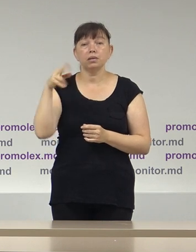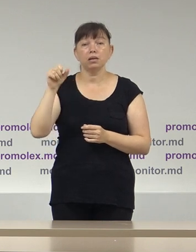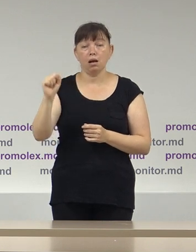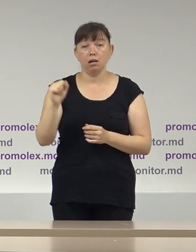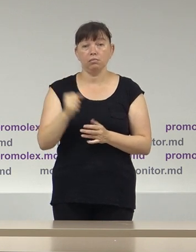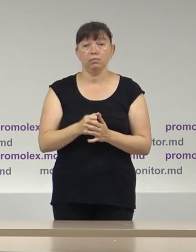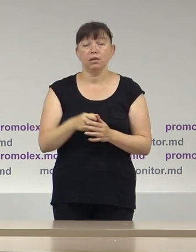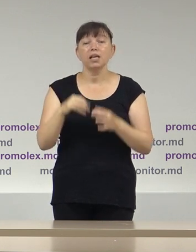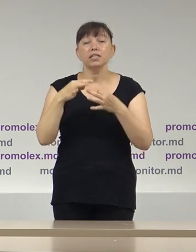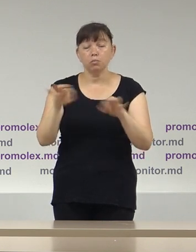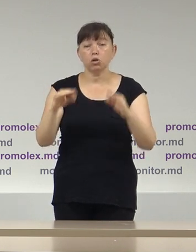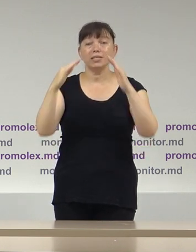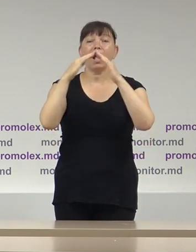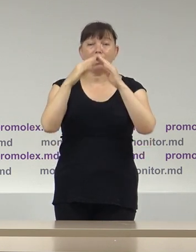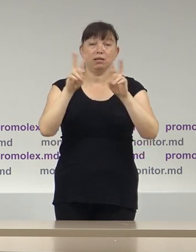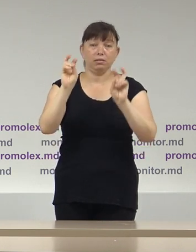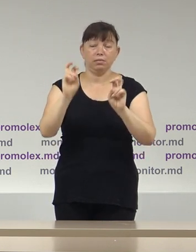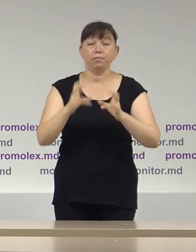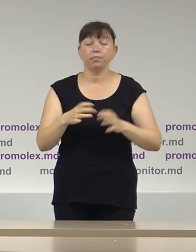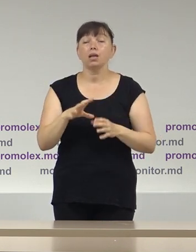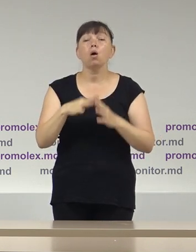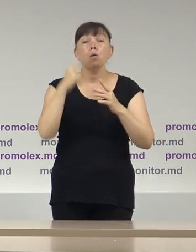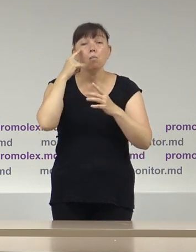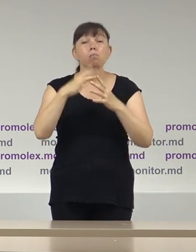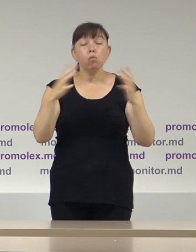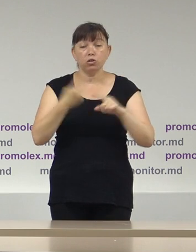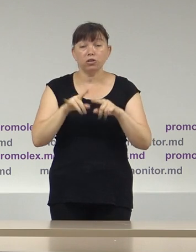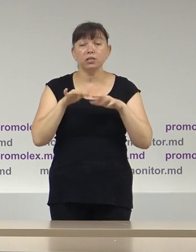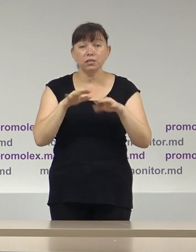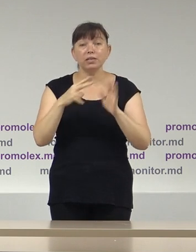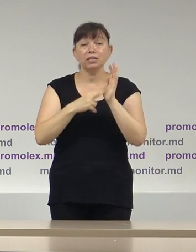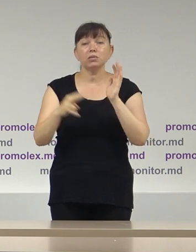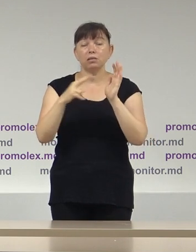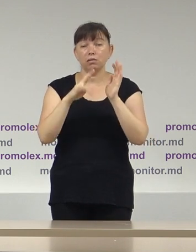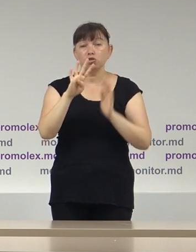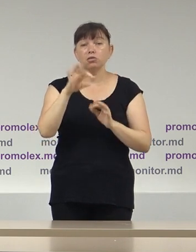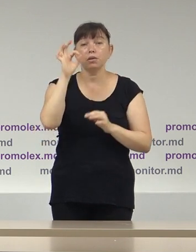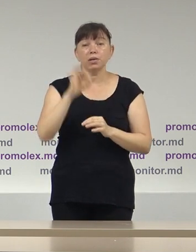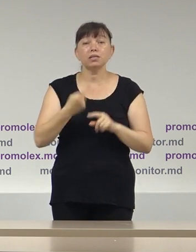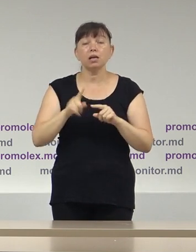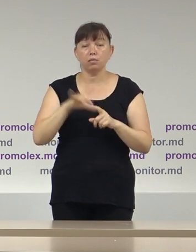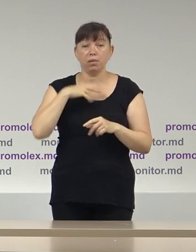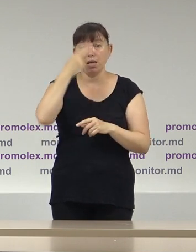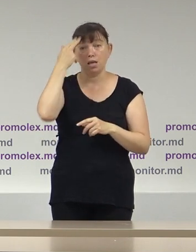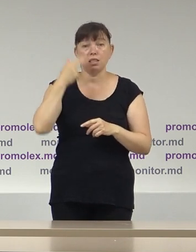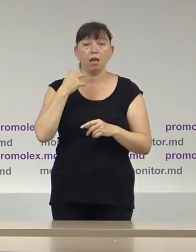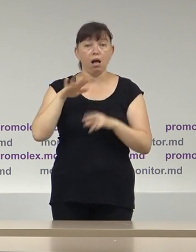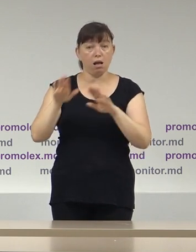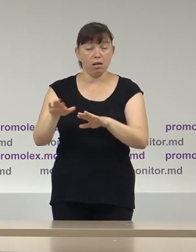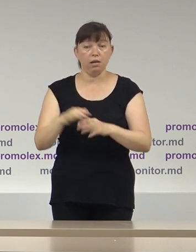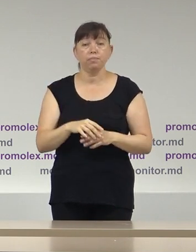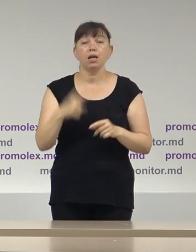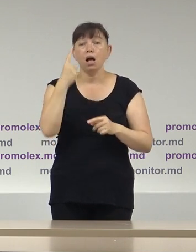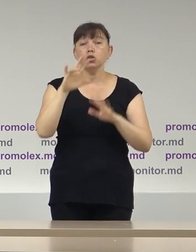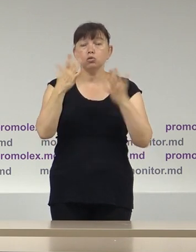Partidul Democrației Acasă. Majoritatea dintre aceste activități, 74%, s-au desfășurat în Italia. Într-un